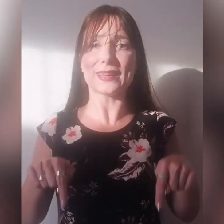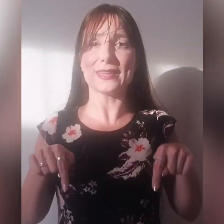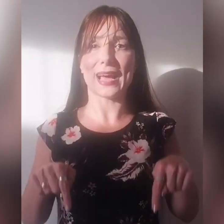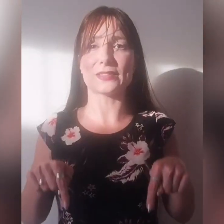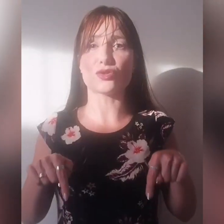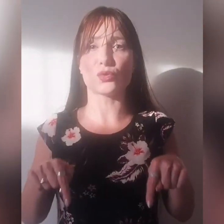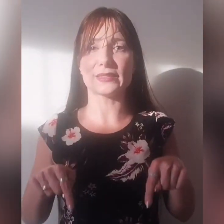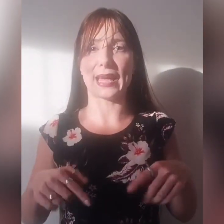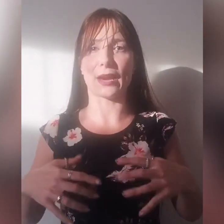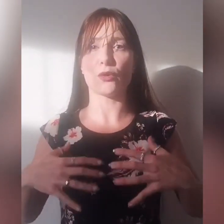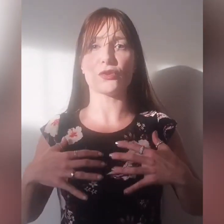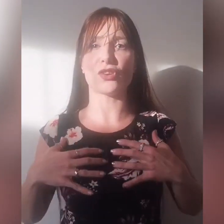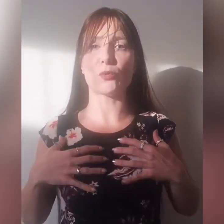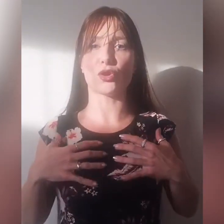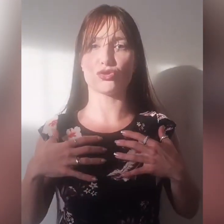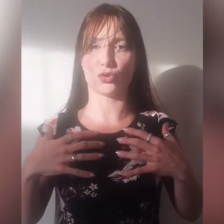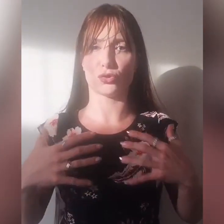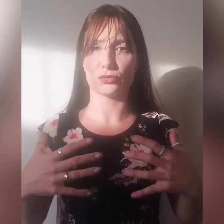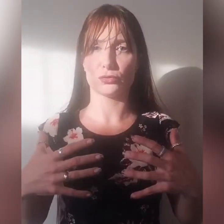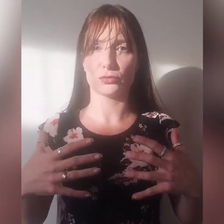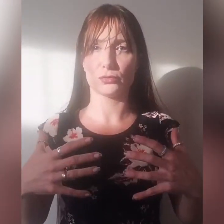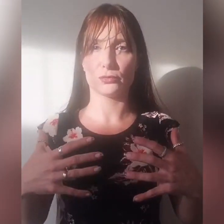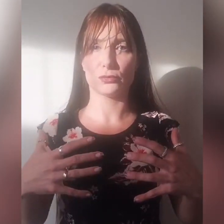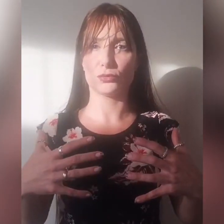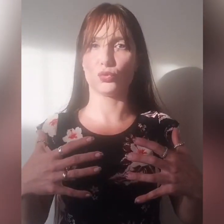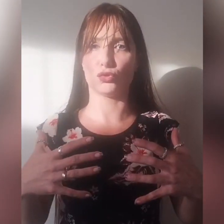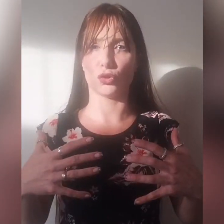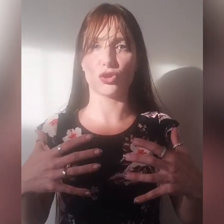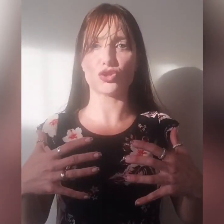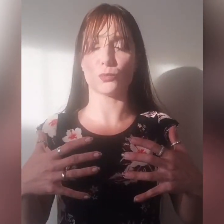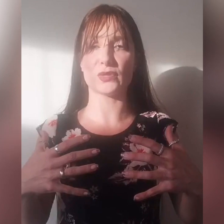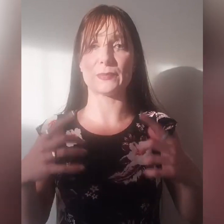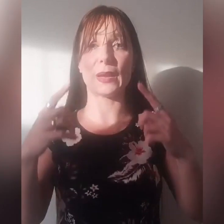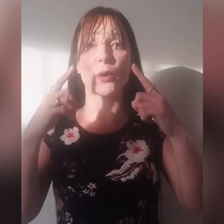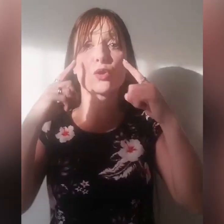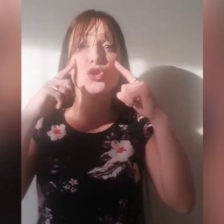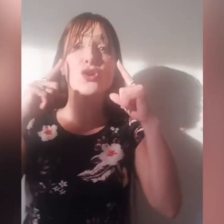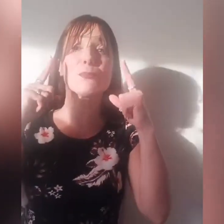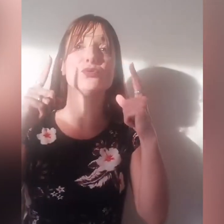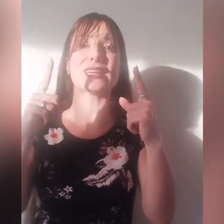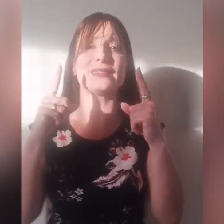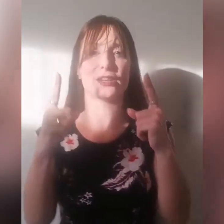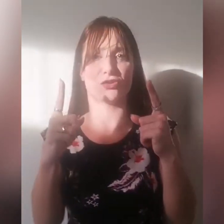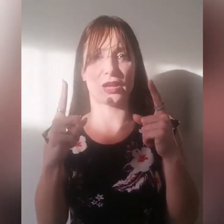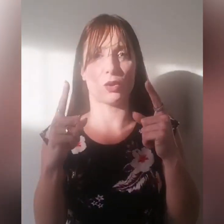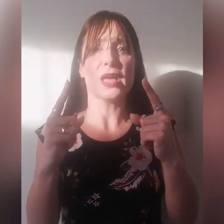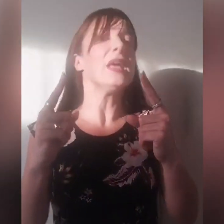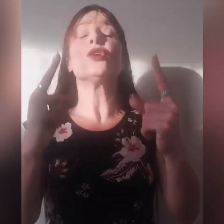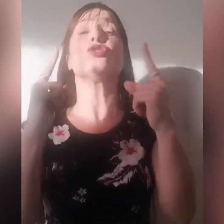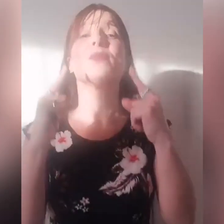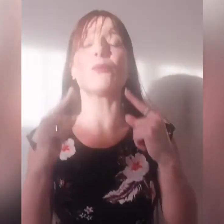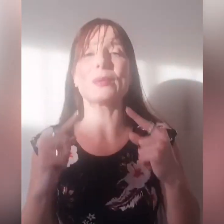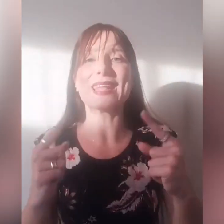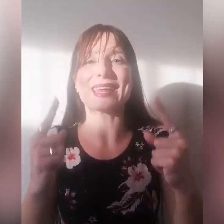radicati sulla terra, noi facciamo il nostro tutto, nostro possibile, poi con gli occhi puntati nel cielo, noi dobbiamo rimanere